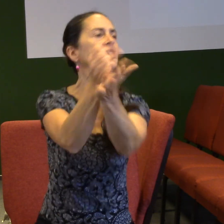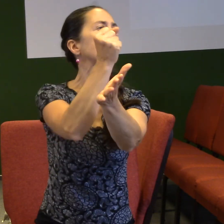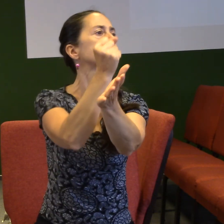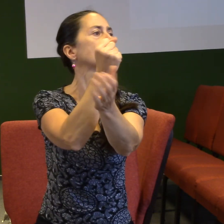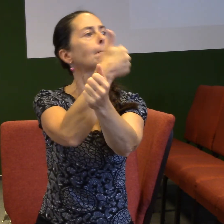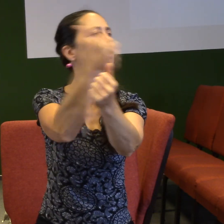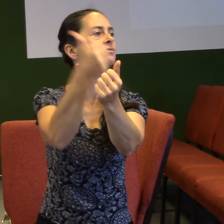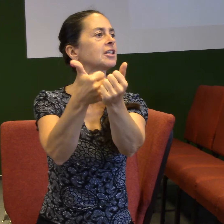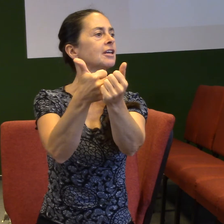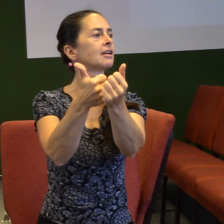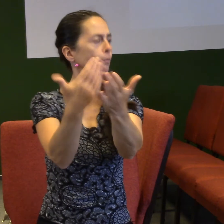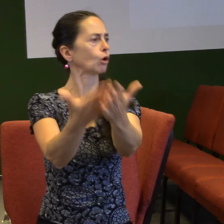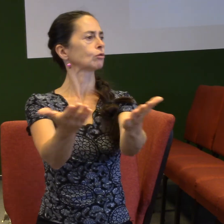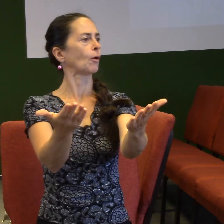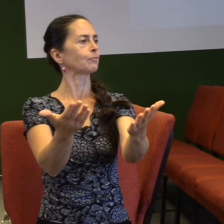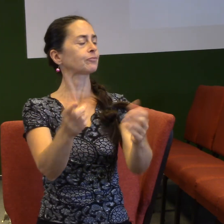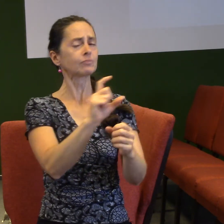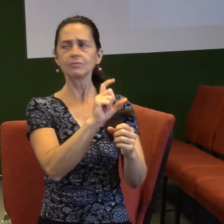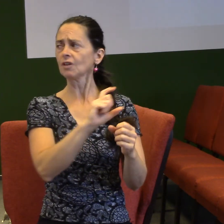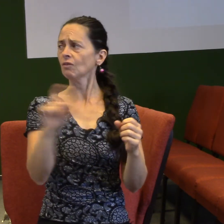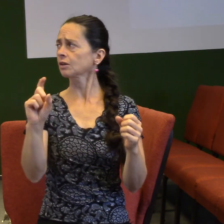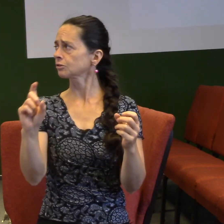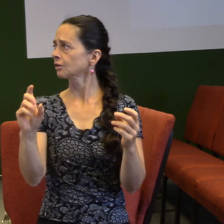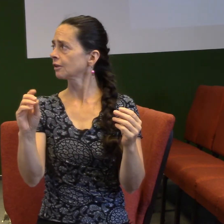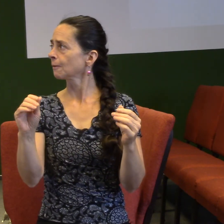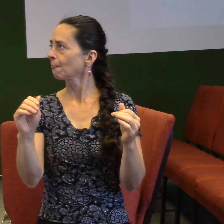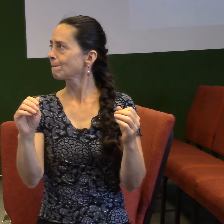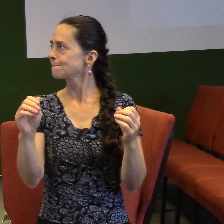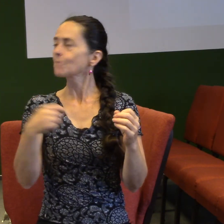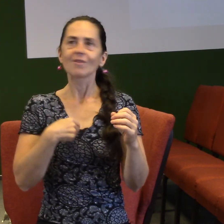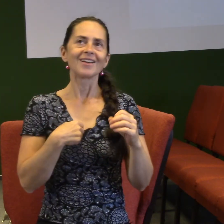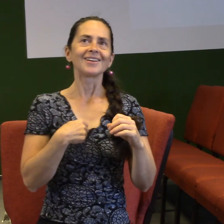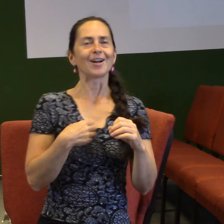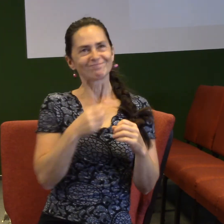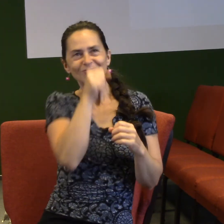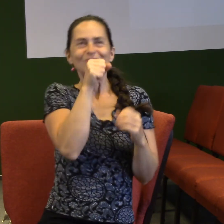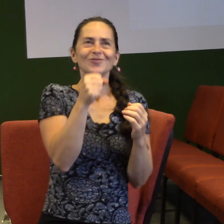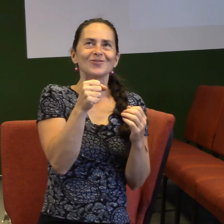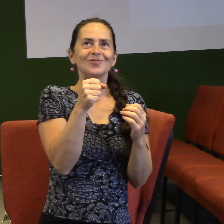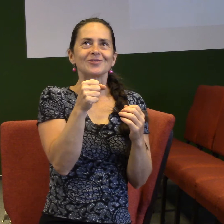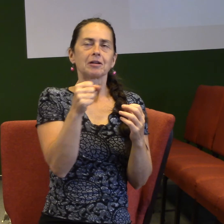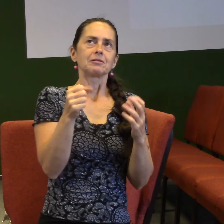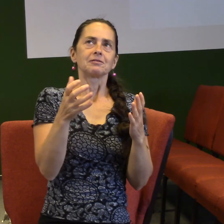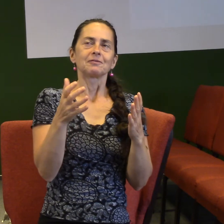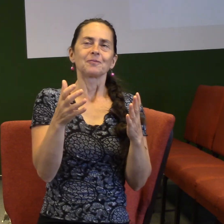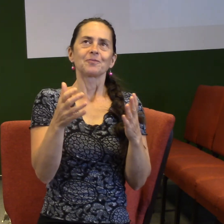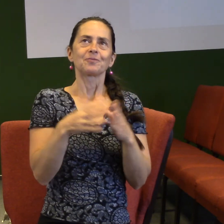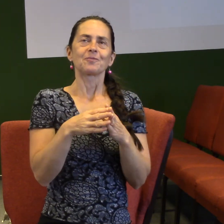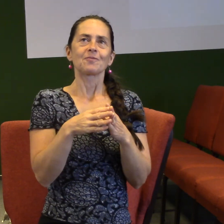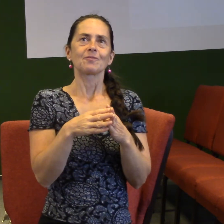A verš, který mám tak pro sebe tak nastavený, že to chci, aby bylo